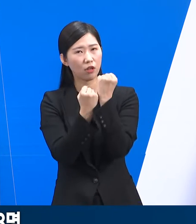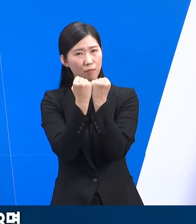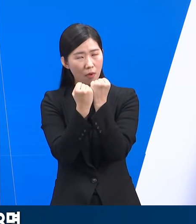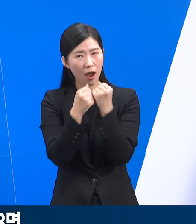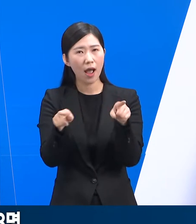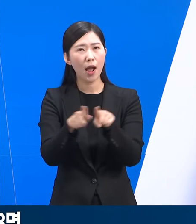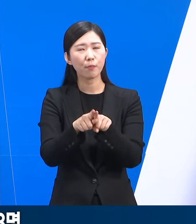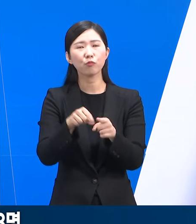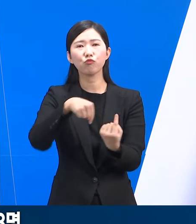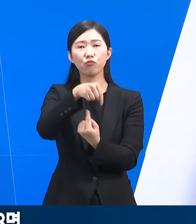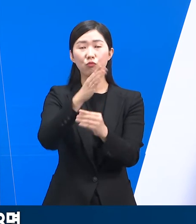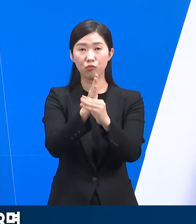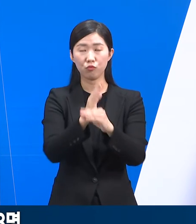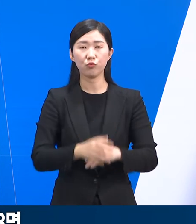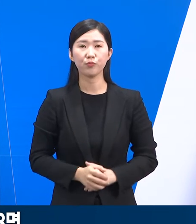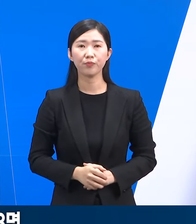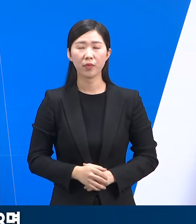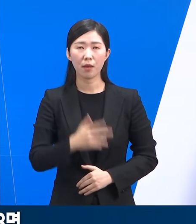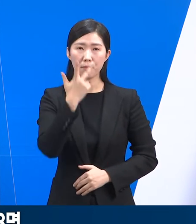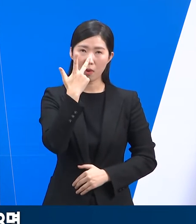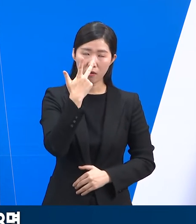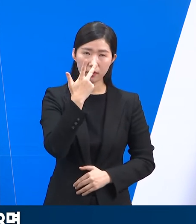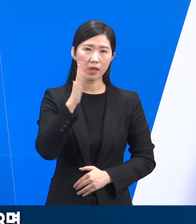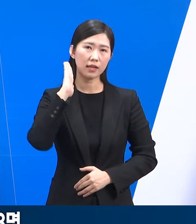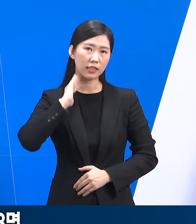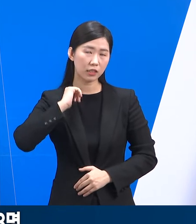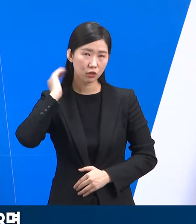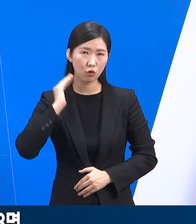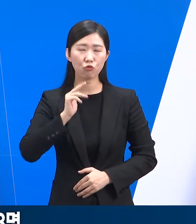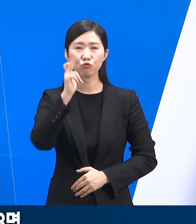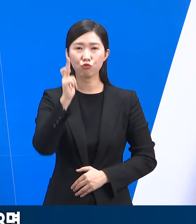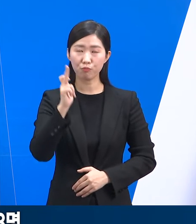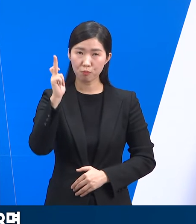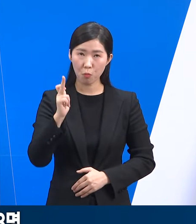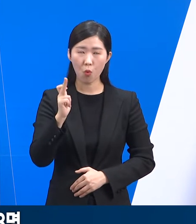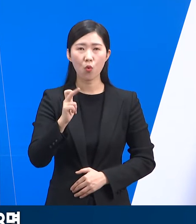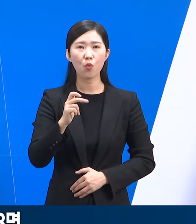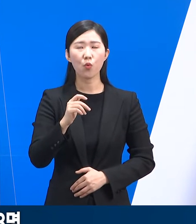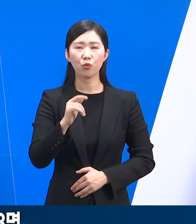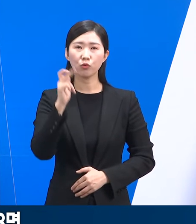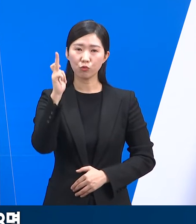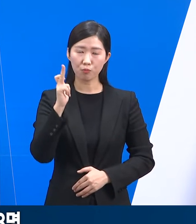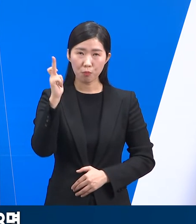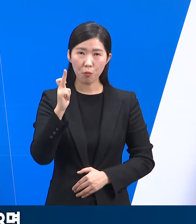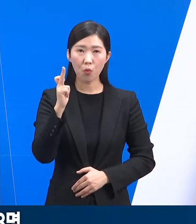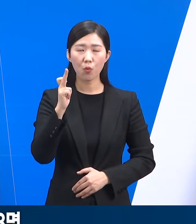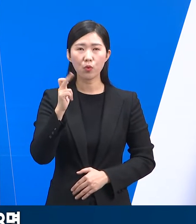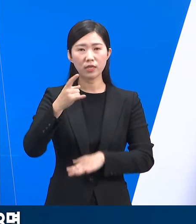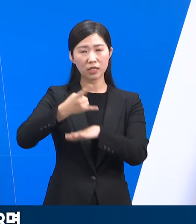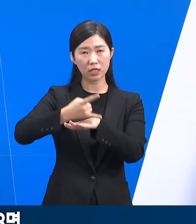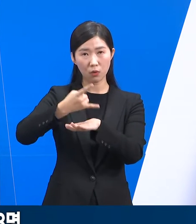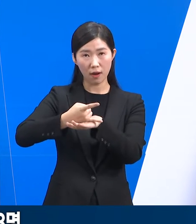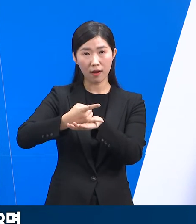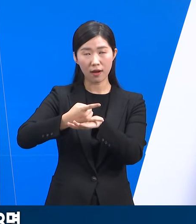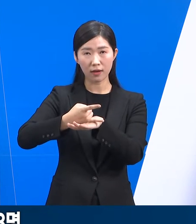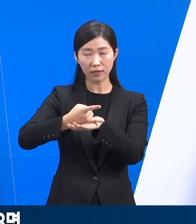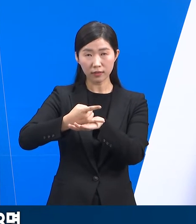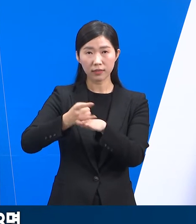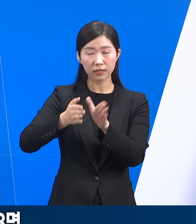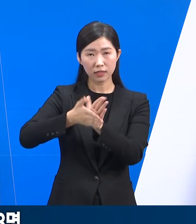운영하고 있으며 평택시, 어정구시, 군포시, 오산시, 오왕시, 오개시는 아직 준비 중에 있습니다.